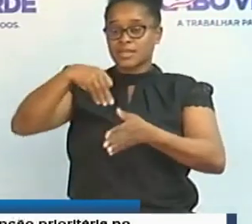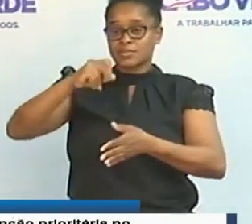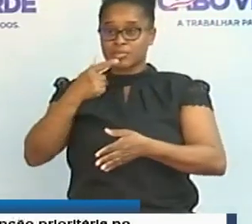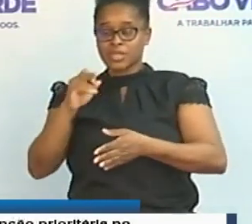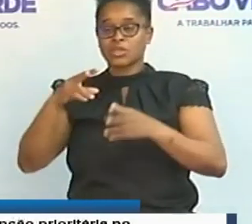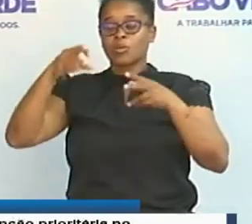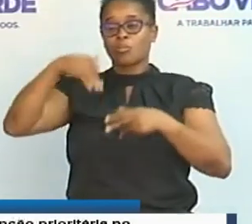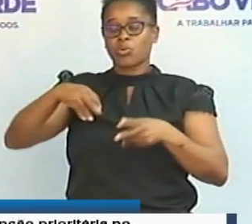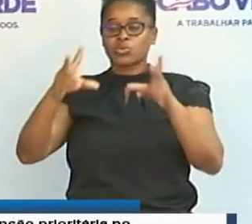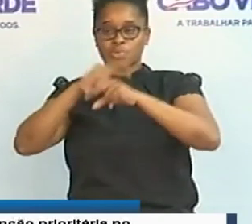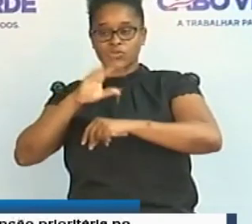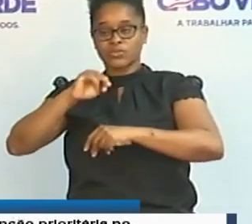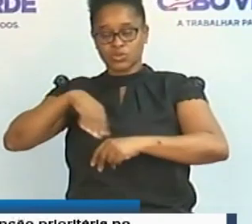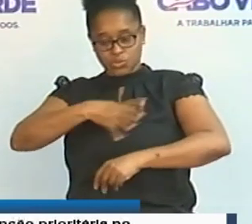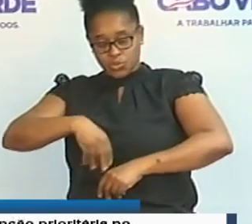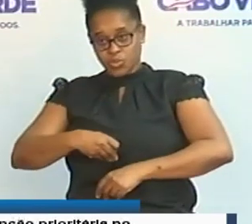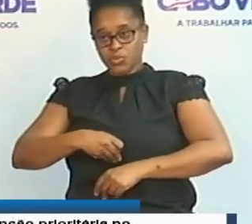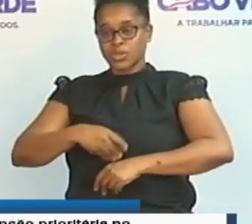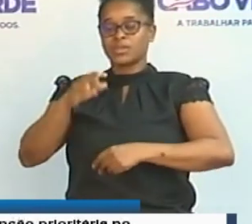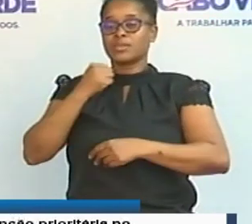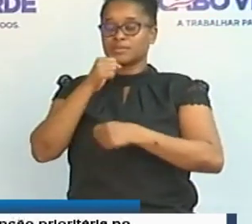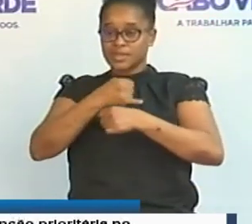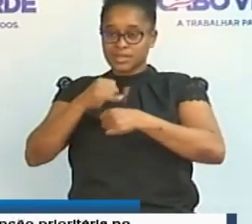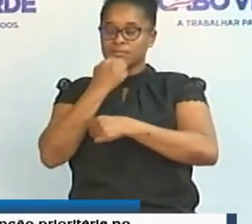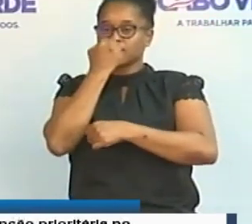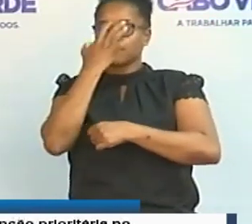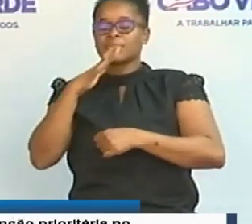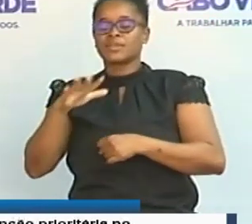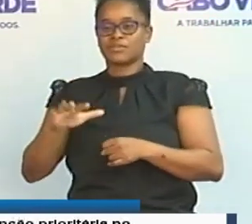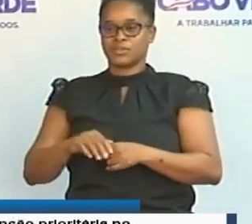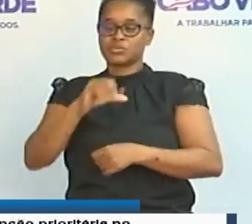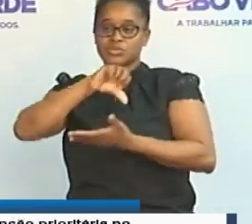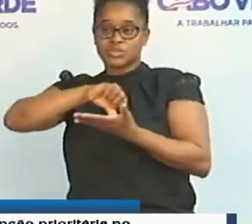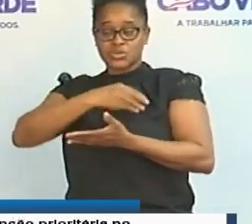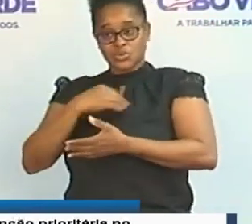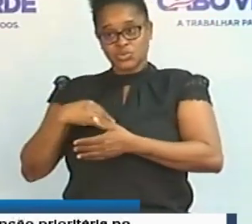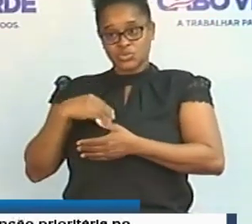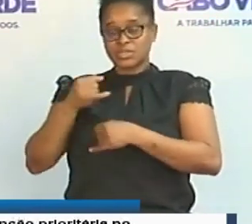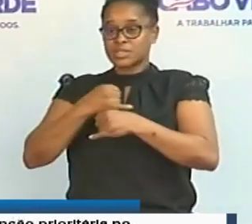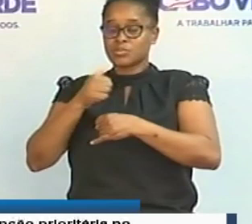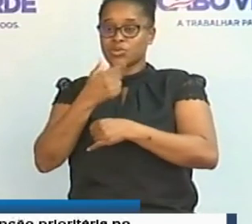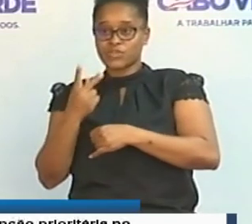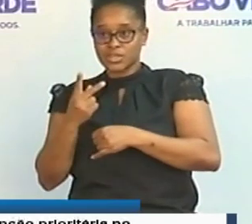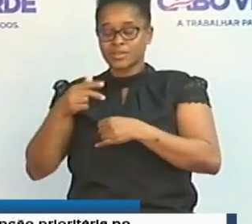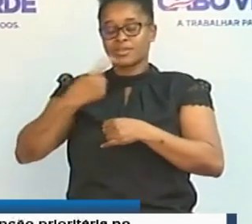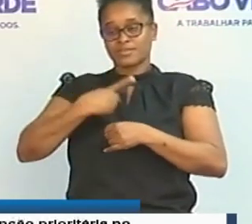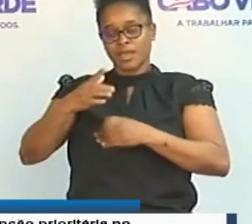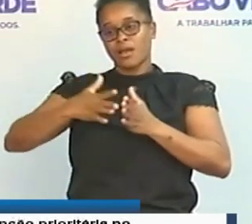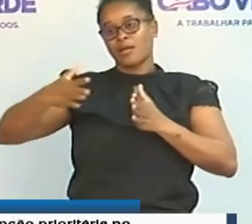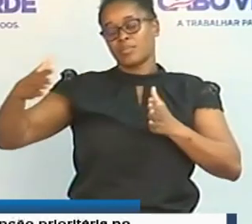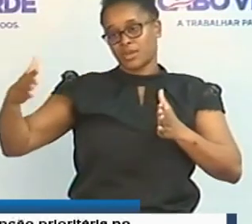em Porto Novo, São Salvador do Mundo e Brava. O centro de saúde da Boa Vista será ampliado.